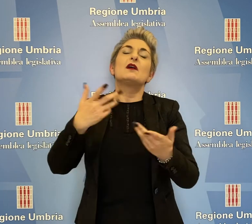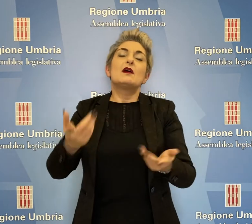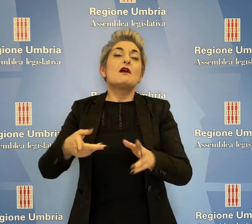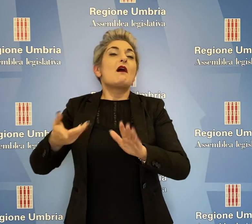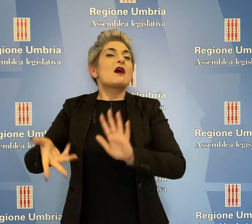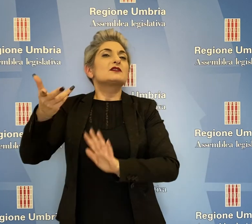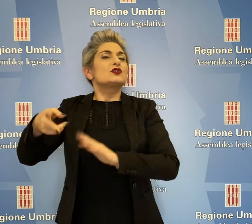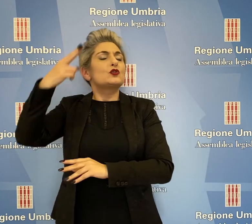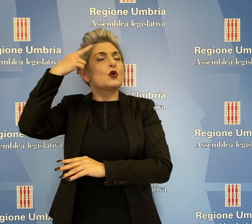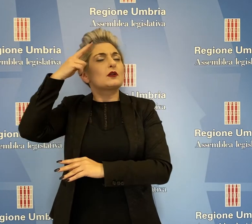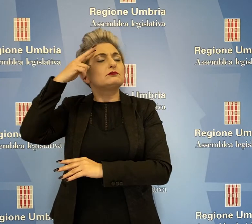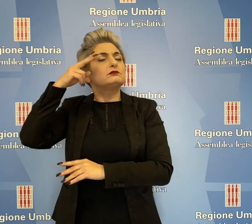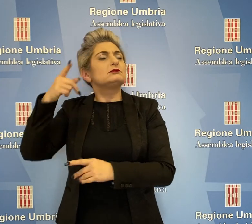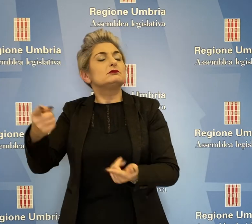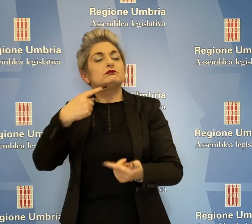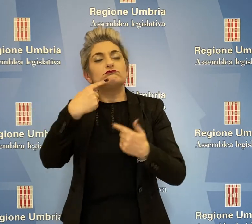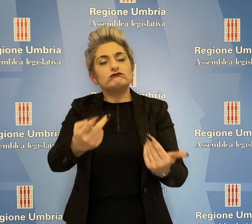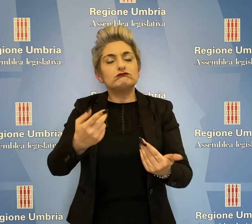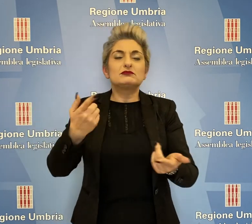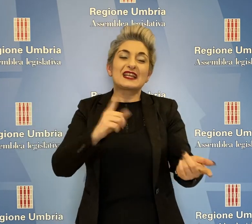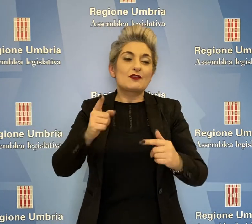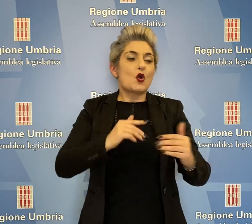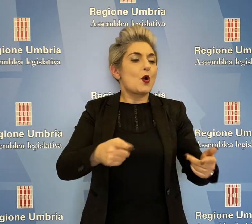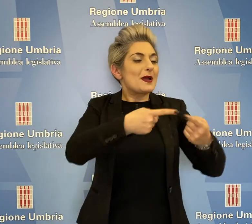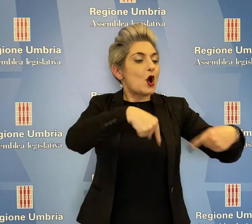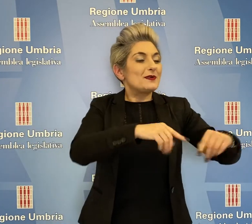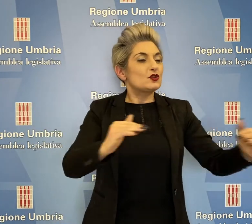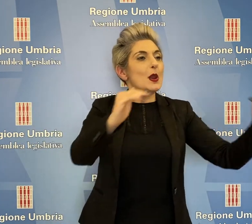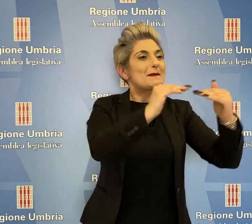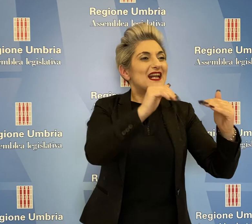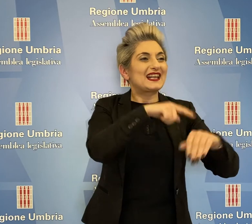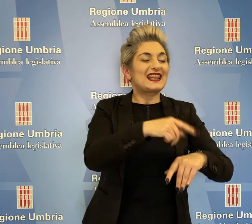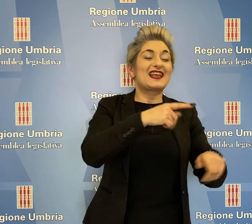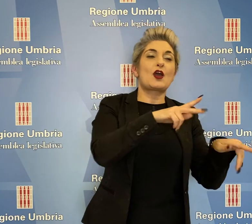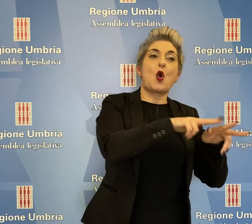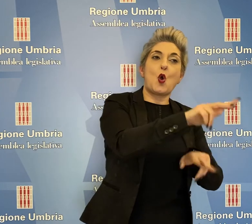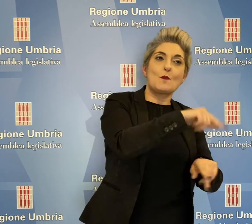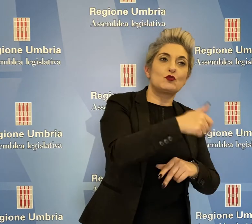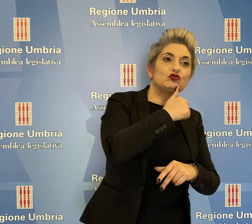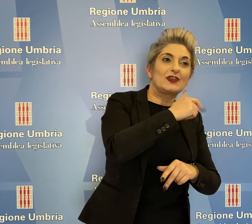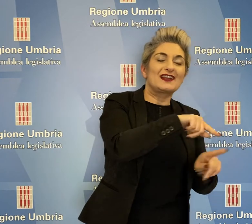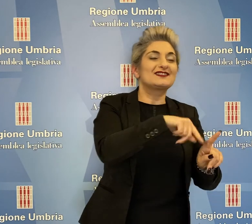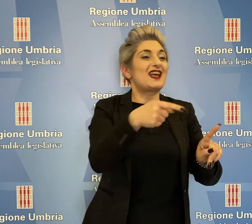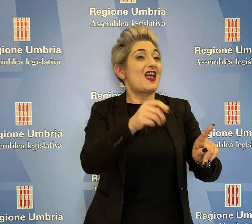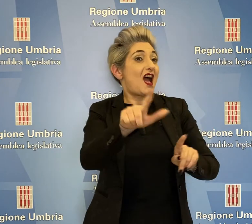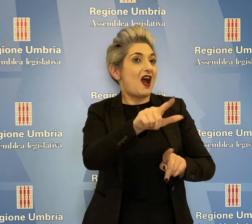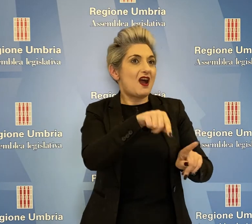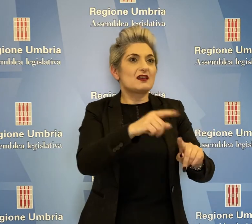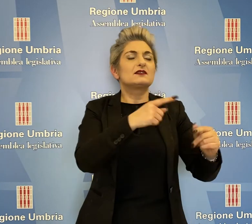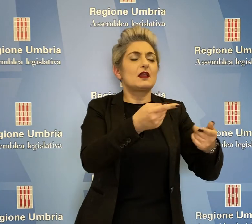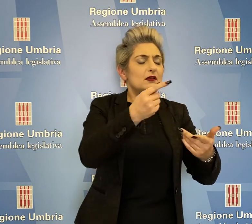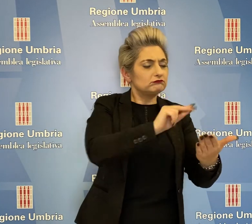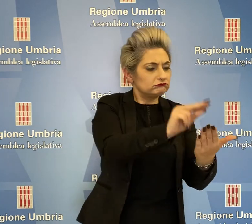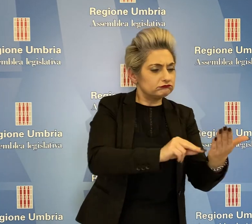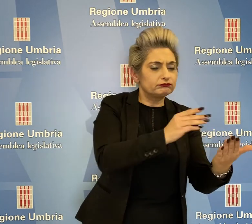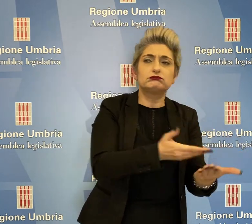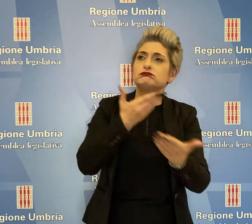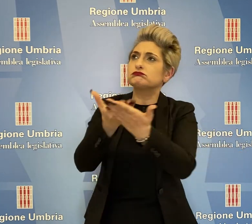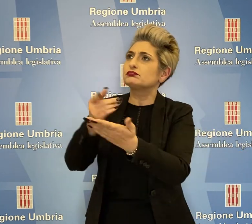che una commissione paritetica tra Comune, Città di Castello e ASL farà proposte alla Giunta per l'utilizzo dei fondi che dovranno essere messe a